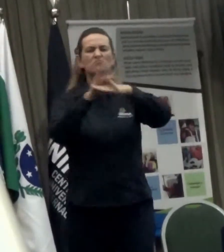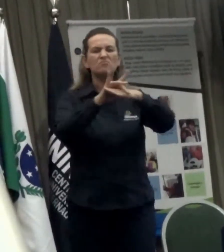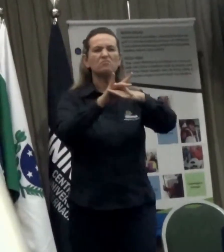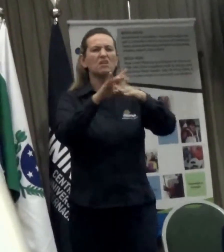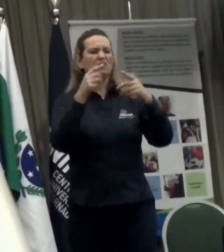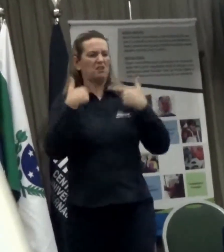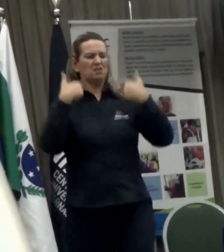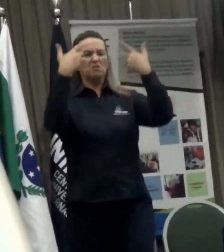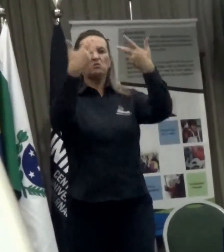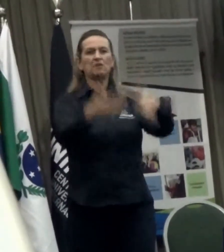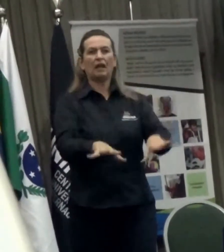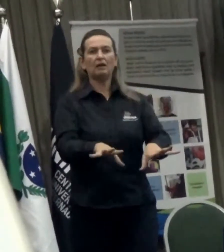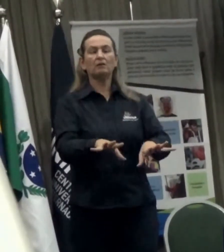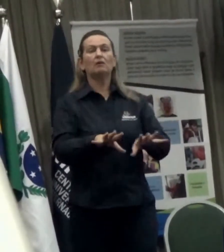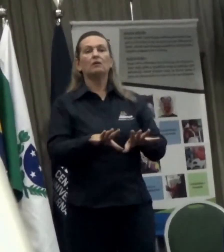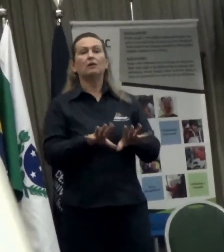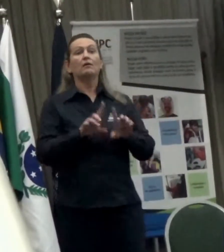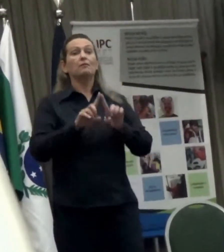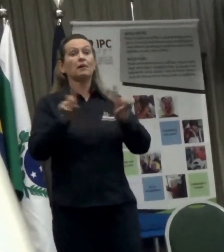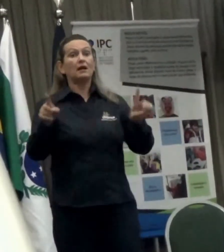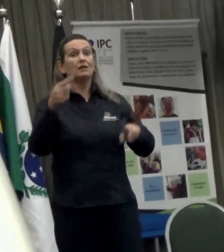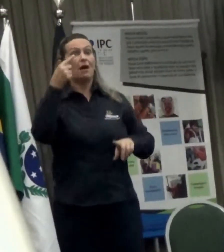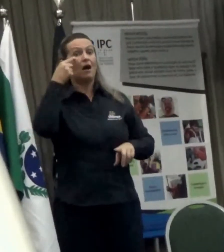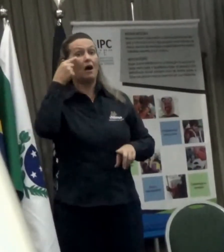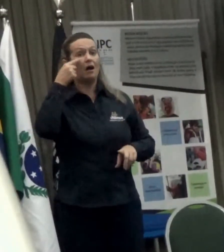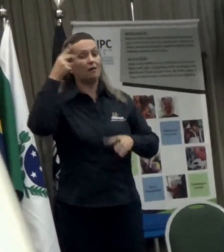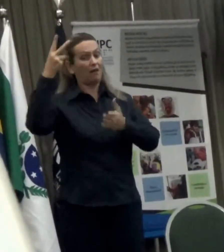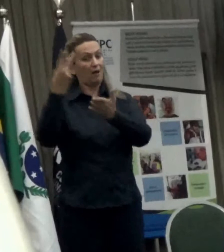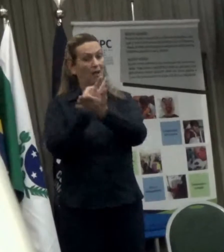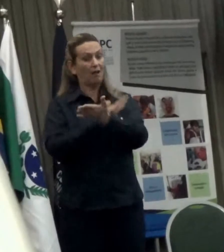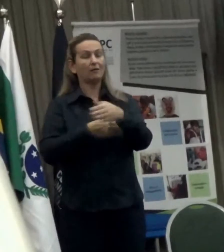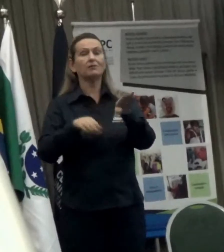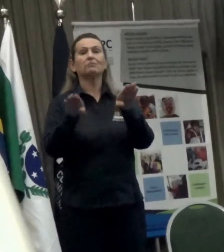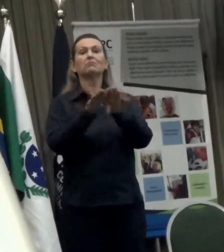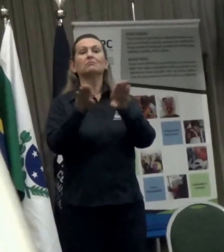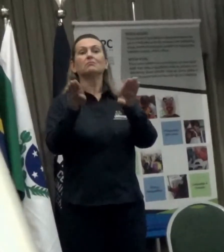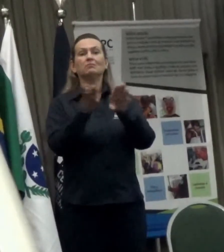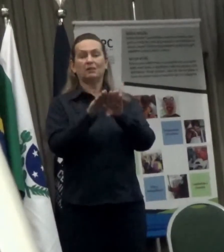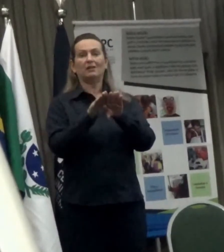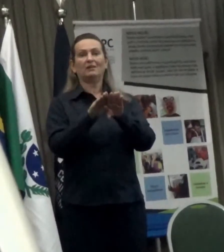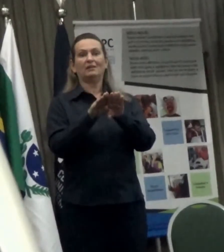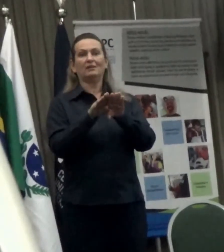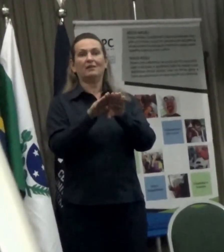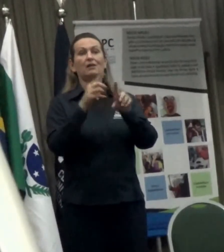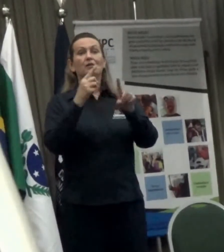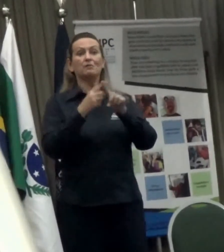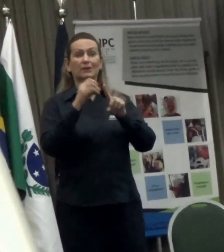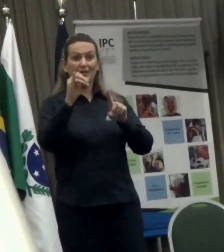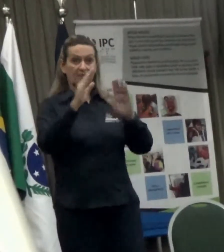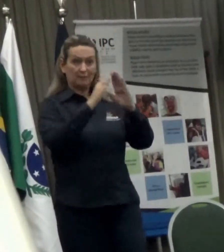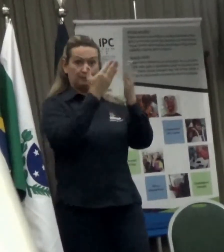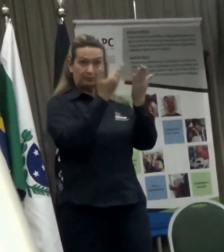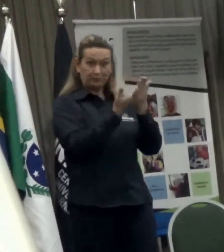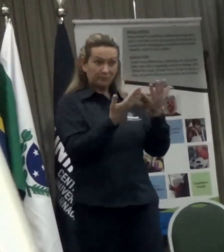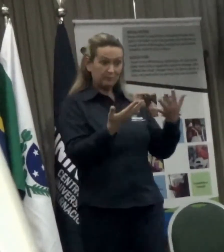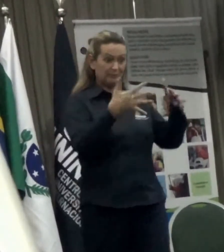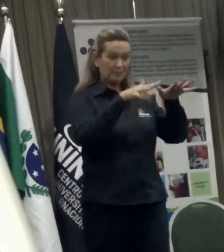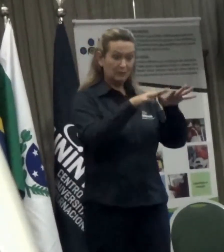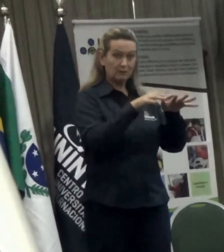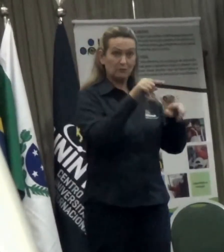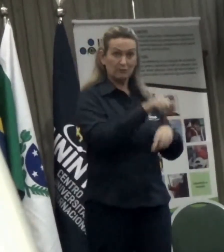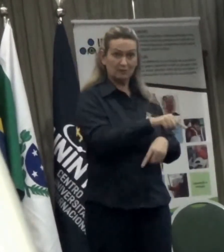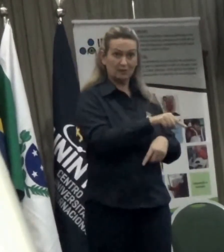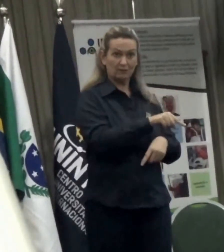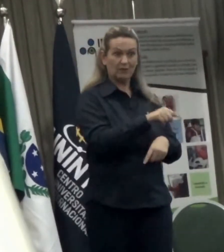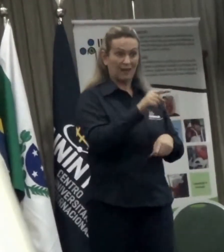especiais ocuparam um espaço que o Estado jamais ocupou. E se o Estado quiser aprender, vai ter que ser com elas. Portanto, na minha opinião, ambas devem andar lado